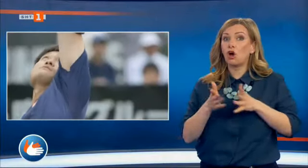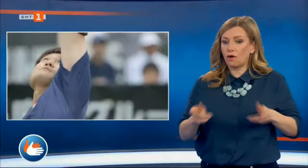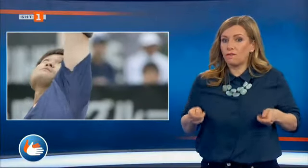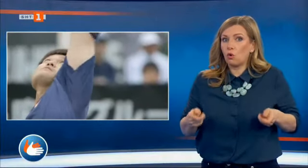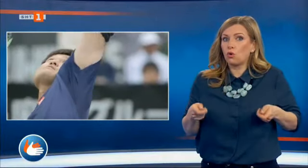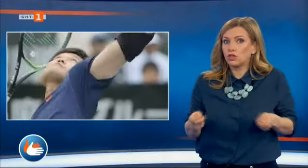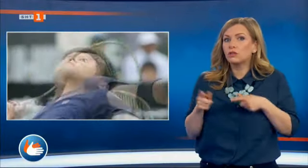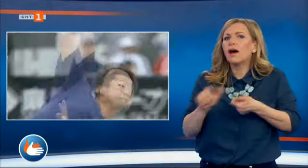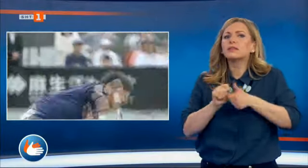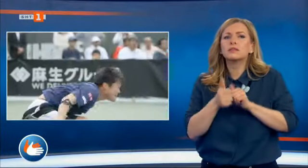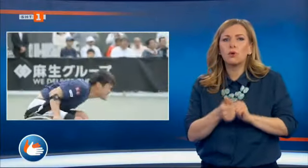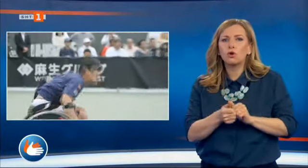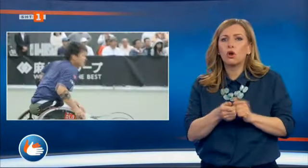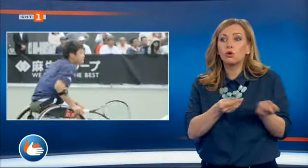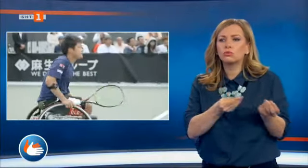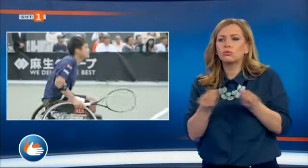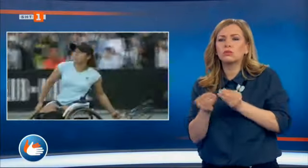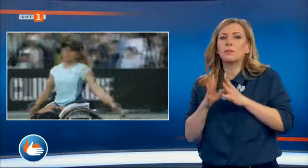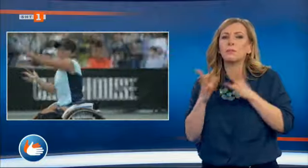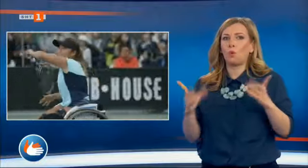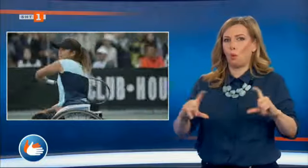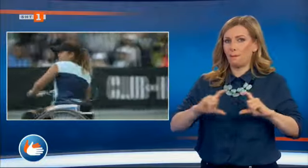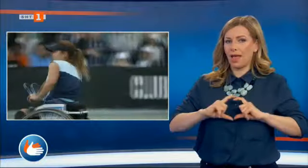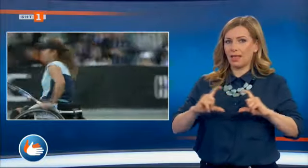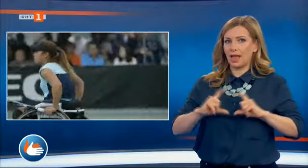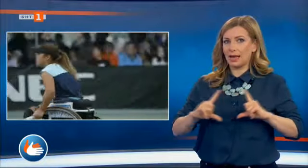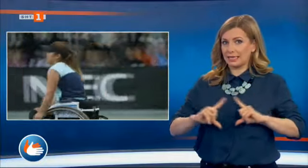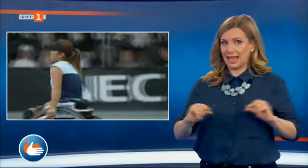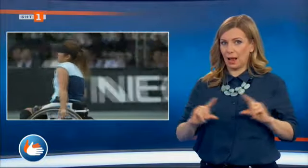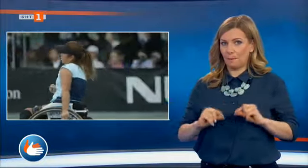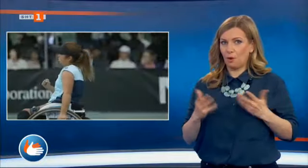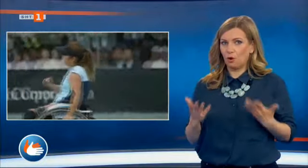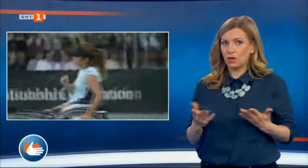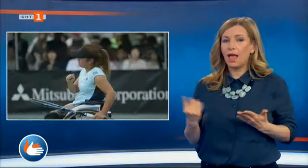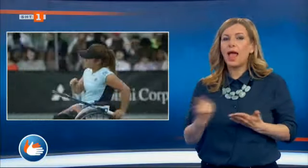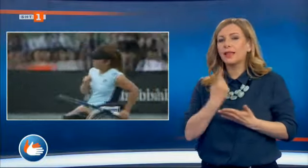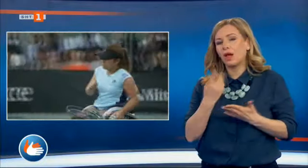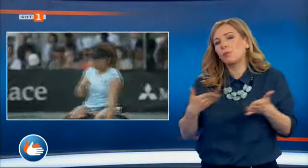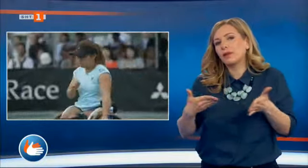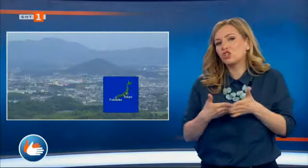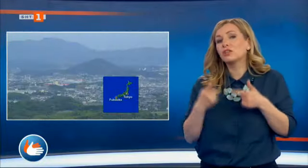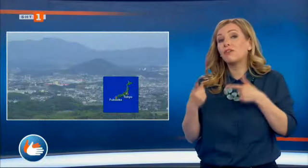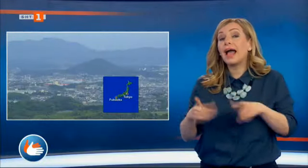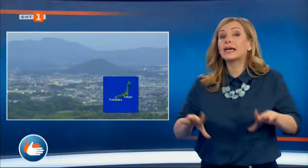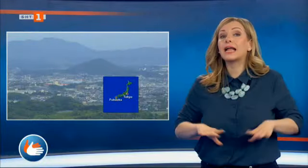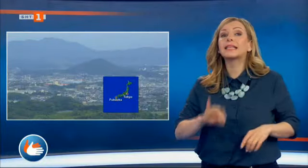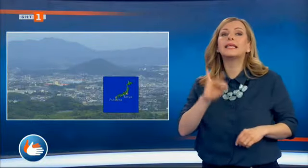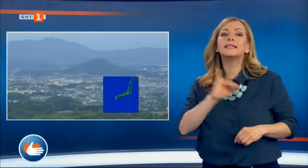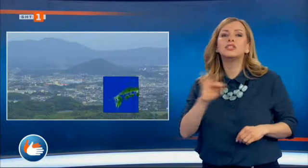Това е спорт, донесъл много медали за Япония. Една от причините за това е град и изука в префектура